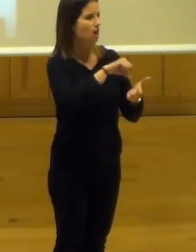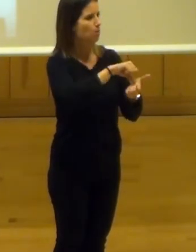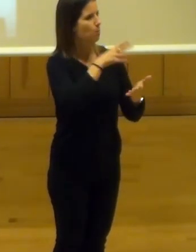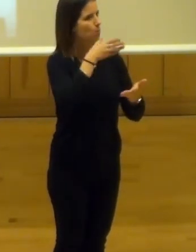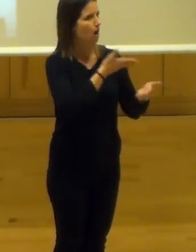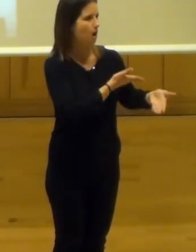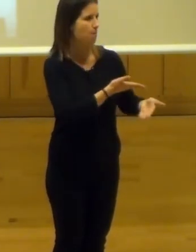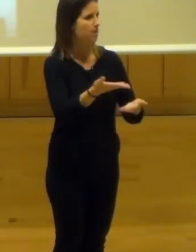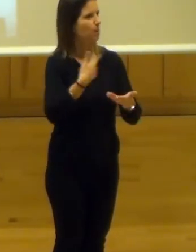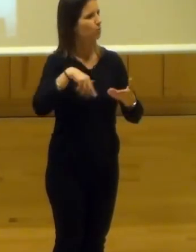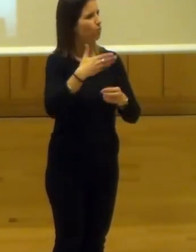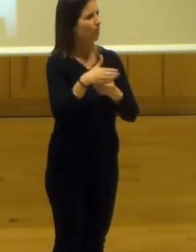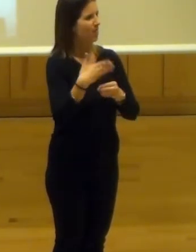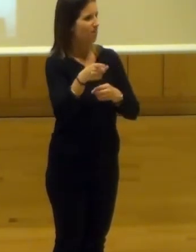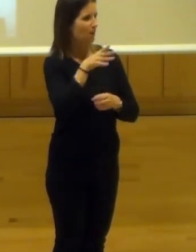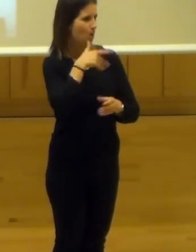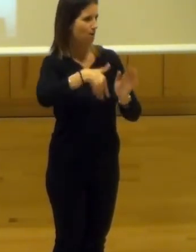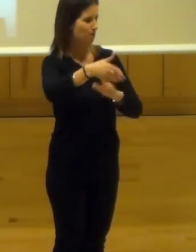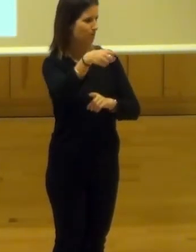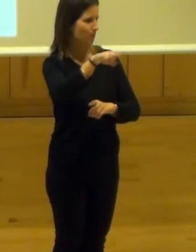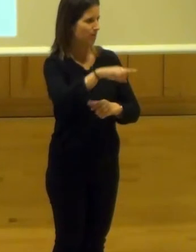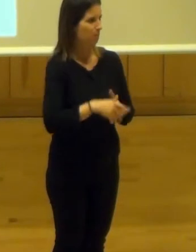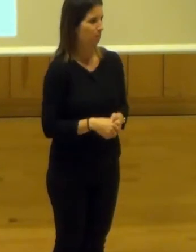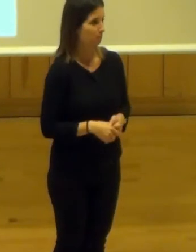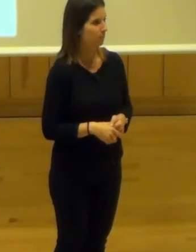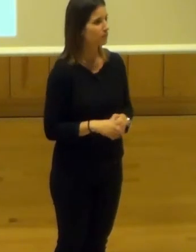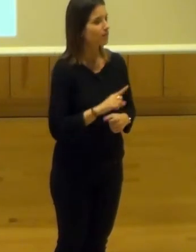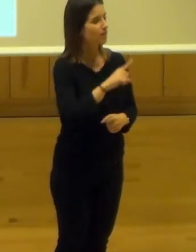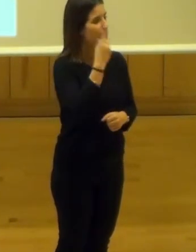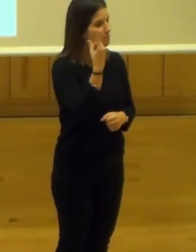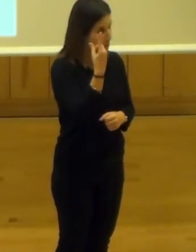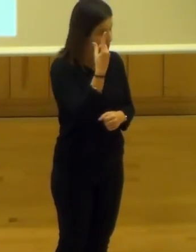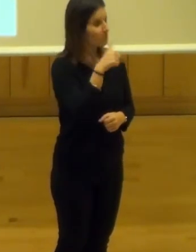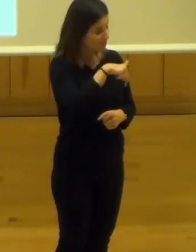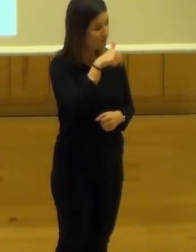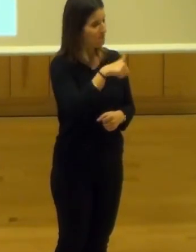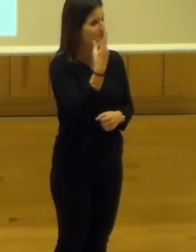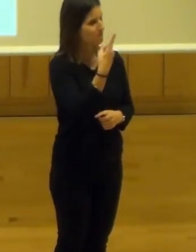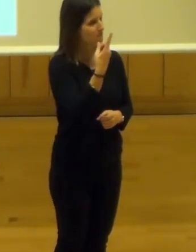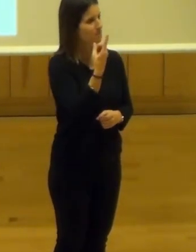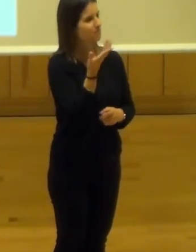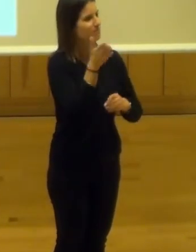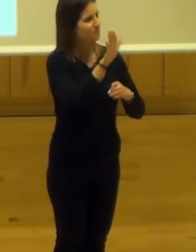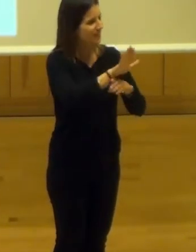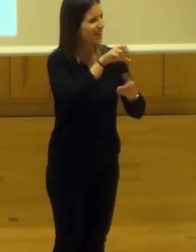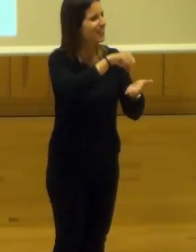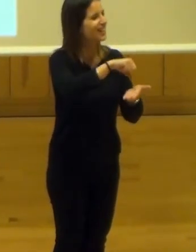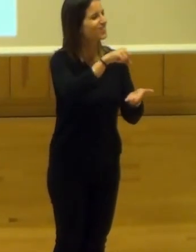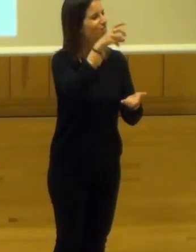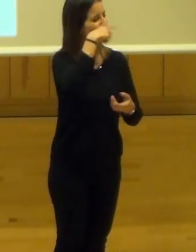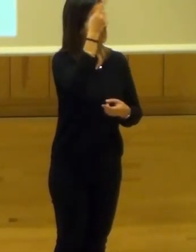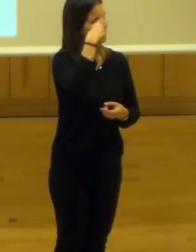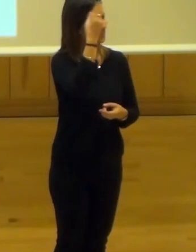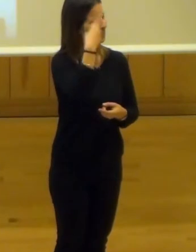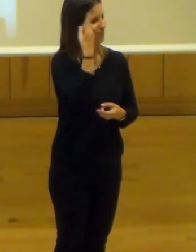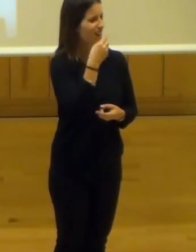todos a que nos tomen unas cañitas por allí. Entonces, en primer lugar, comenzamos con la micropresentación del Centro de Cultura Contemporánea de